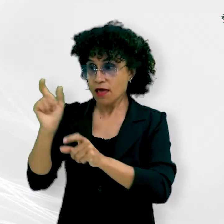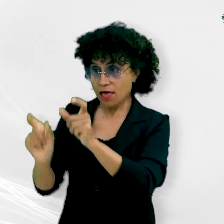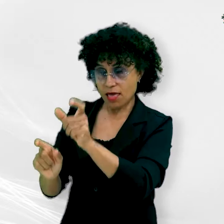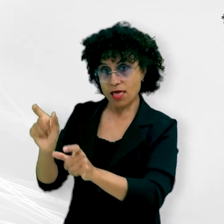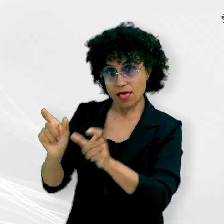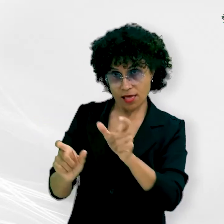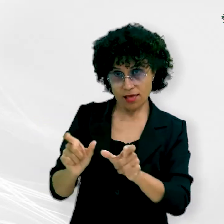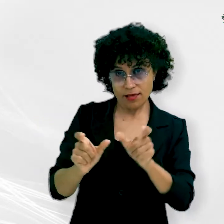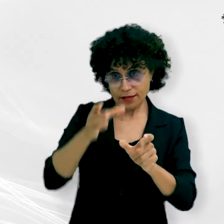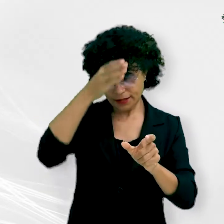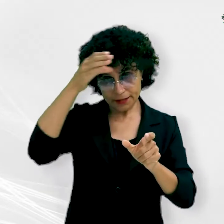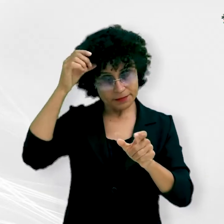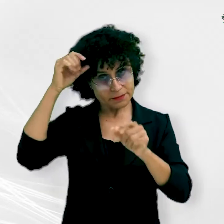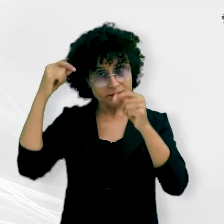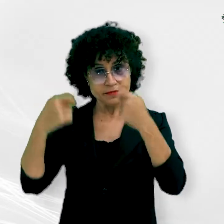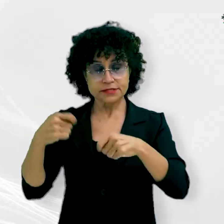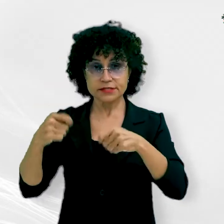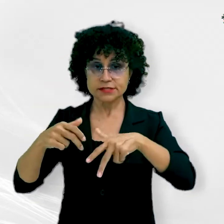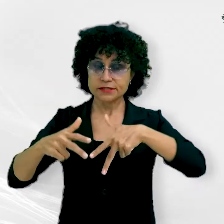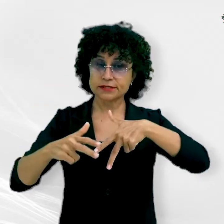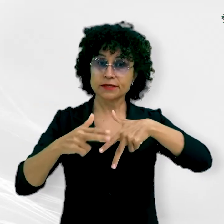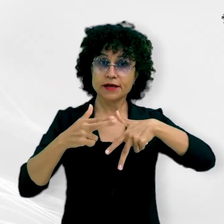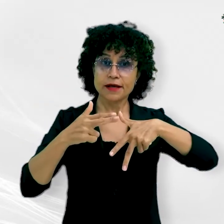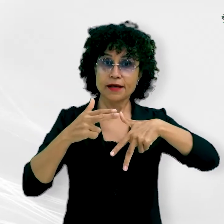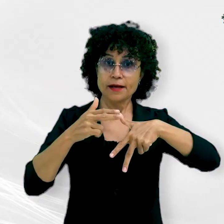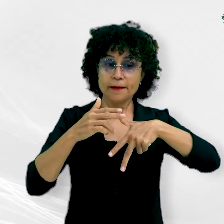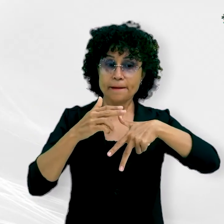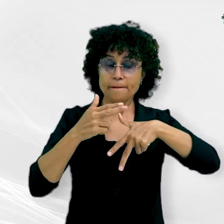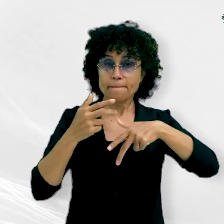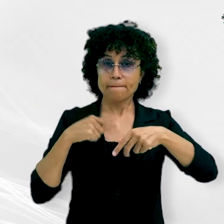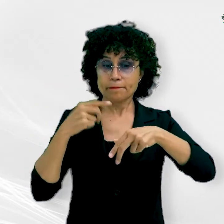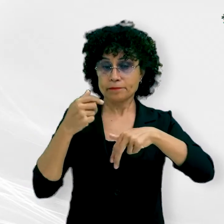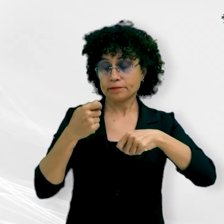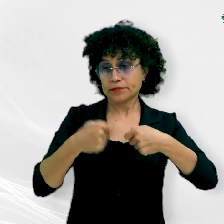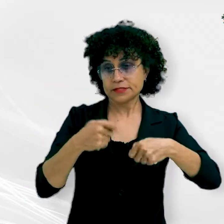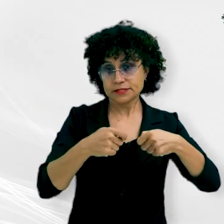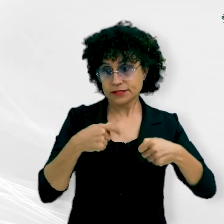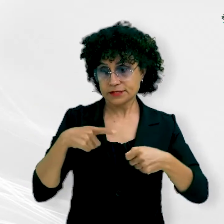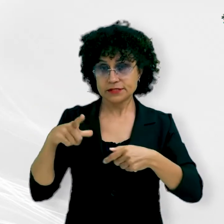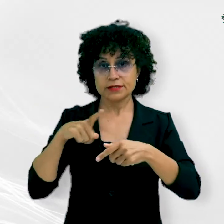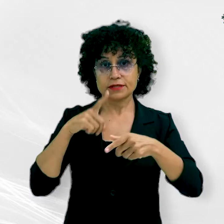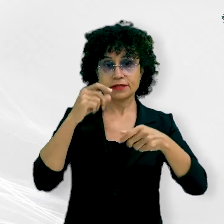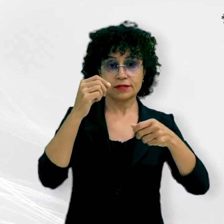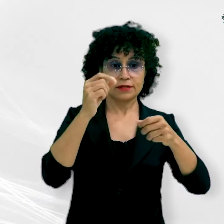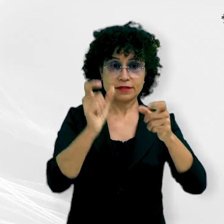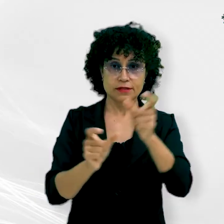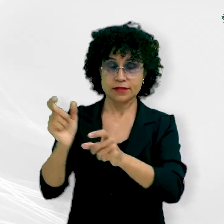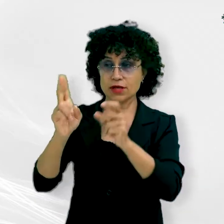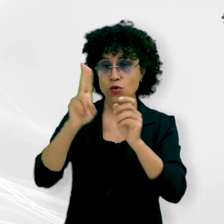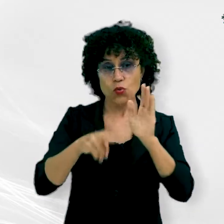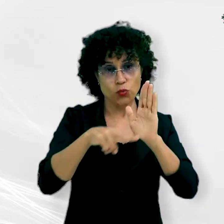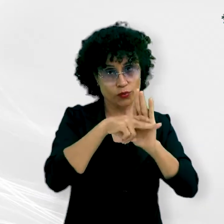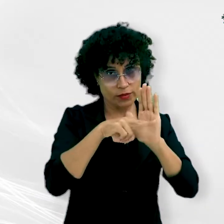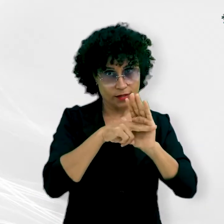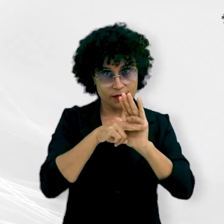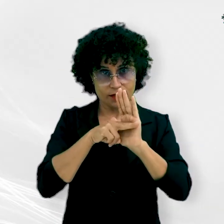atendido em curto prazo, as vagas geralmente são encontradas apenas em hospitais privados para internações em UTI, cirurgias,